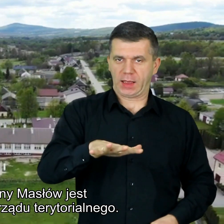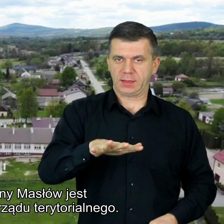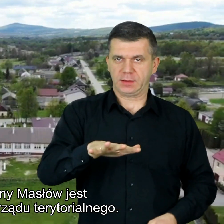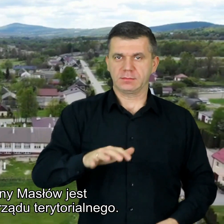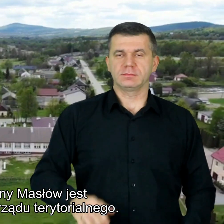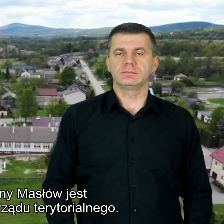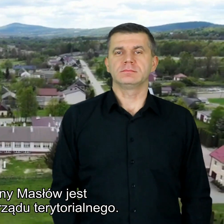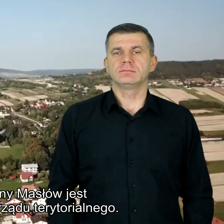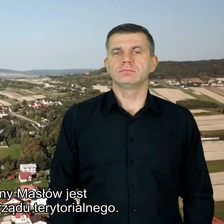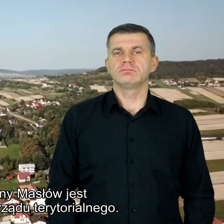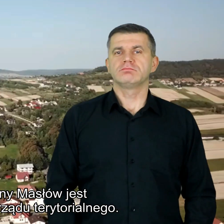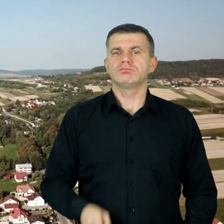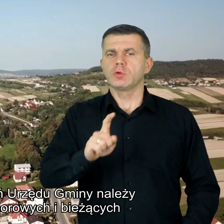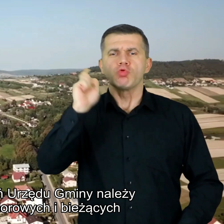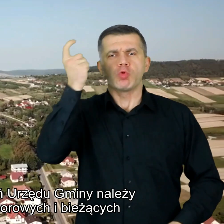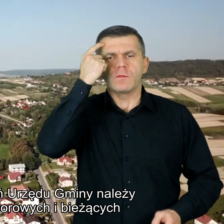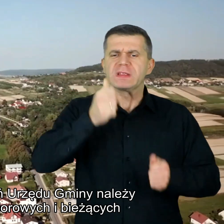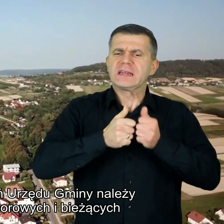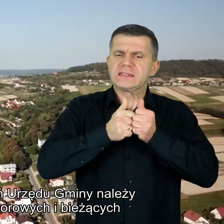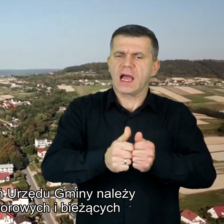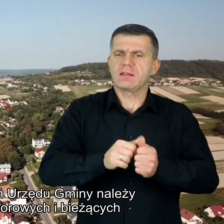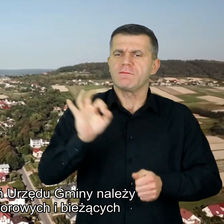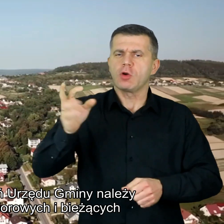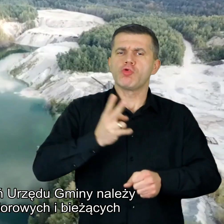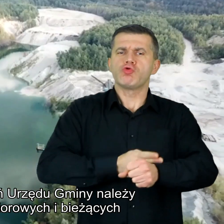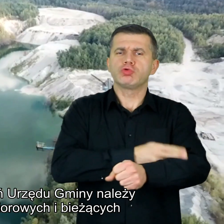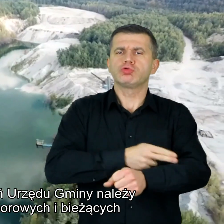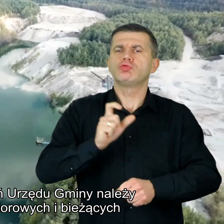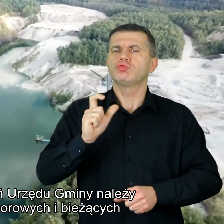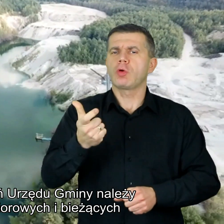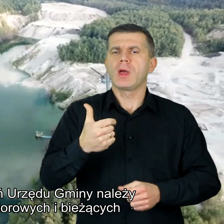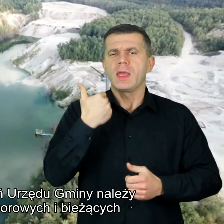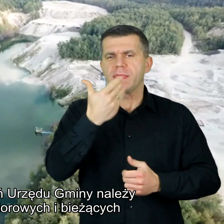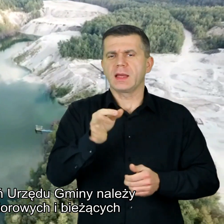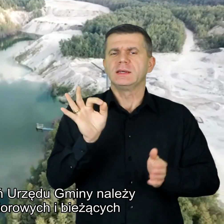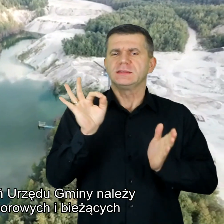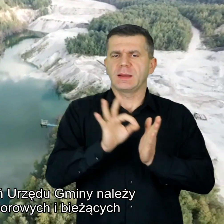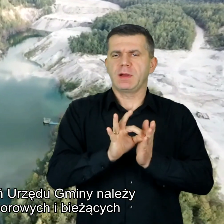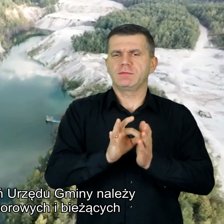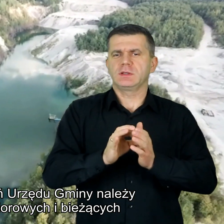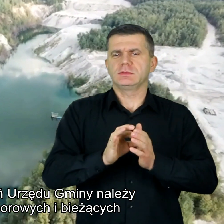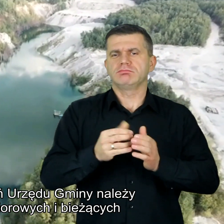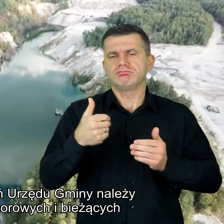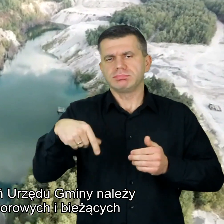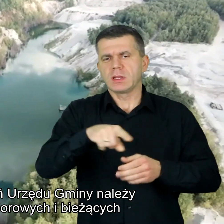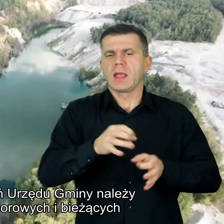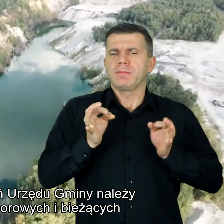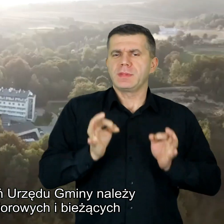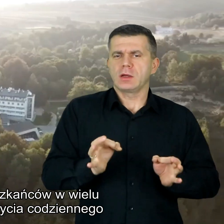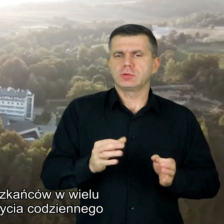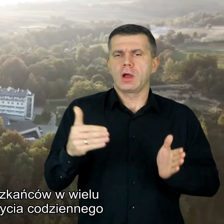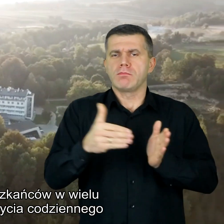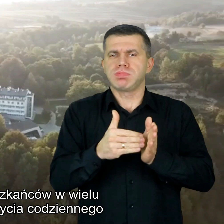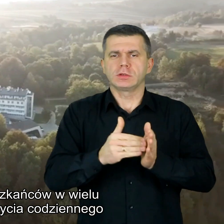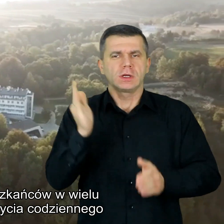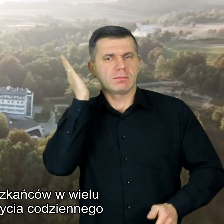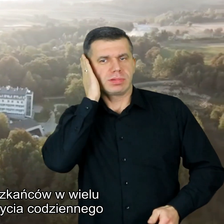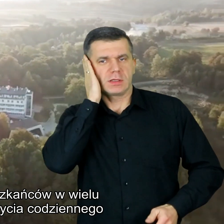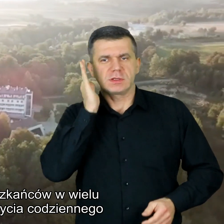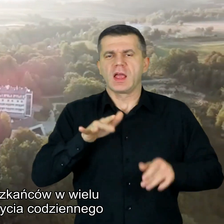Do głównych zadań Urzędu Gminy należy zaspokajanie zbiorowych i bieżących potrzeb mieszkańców w